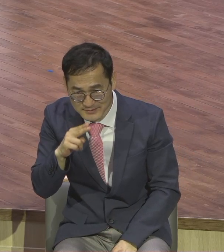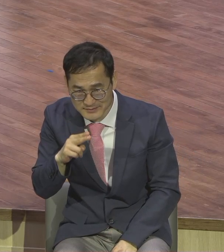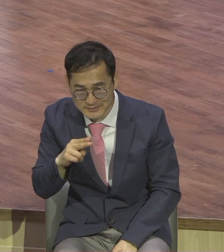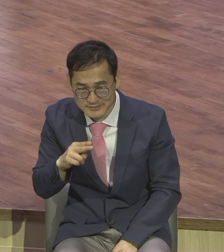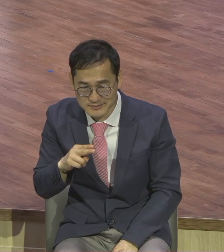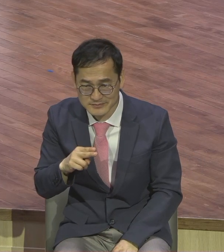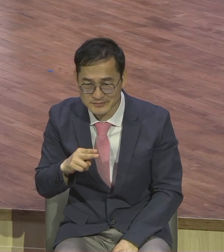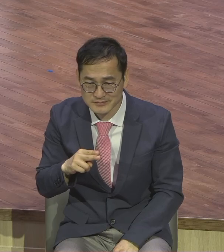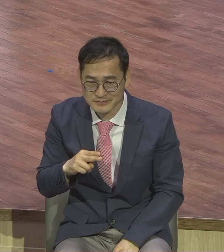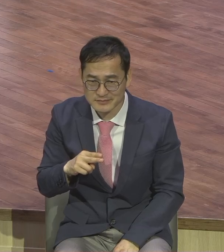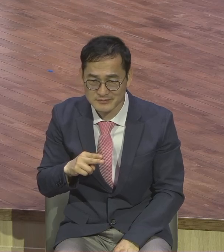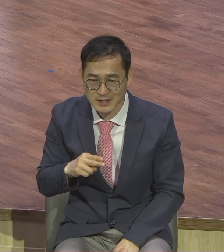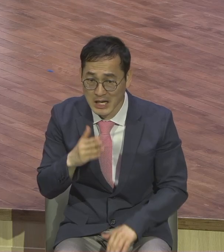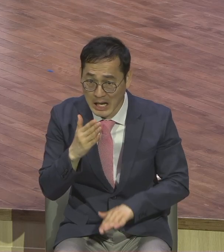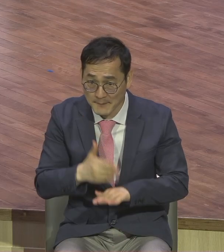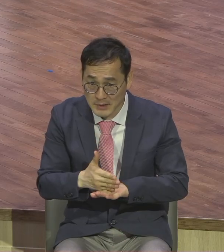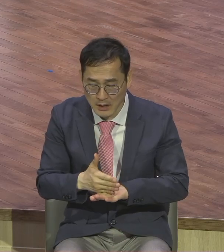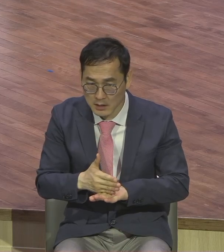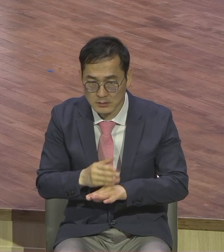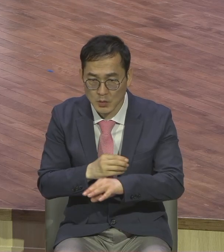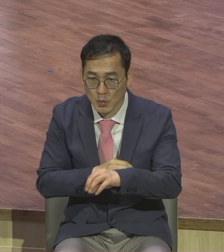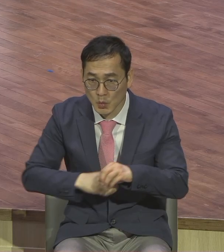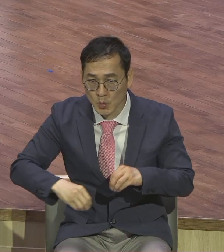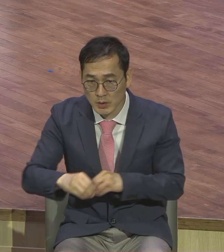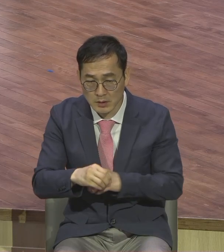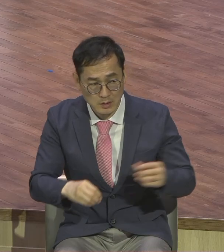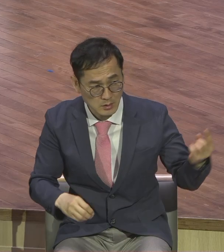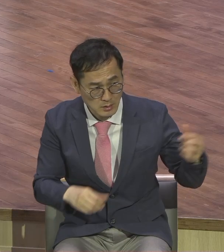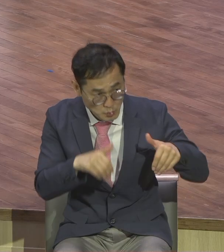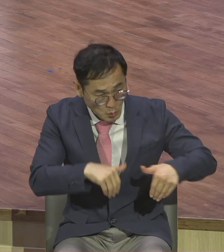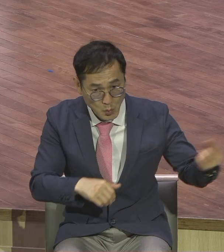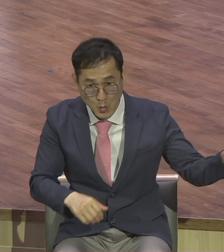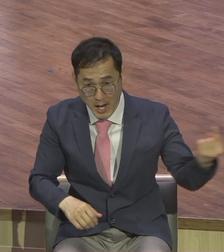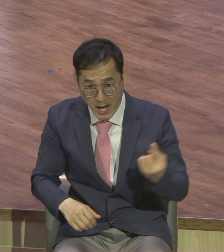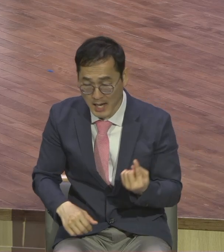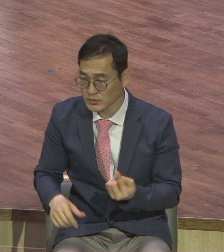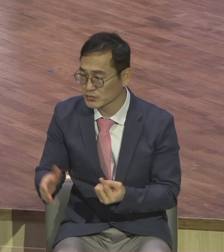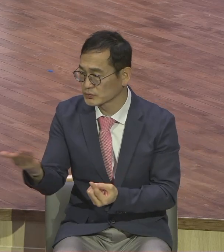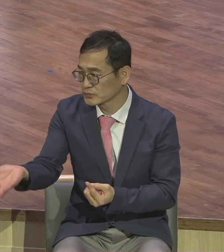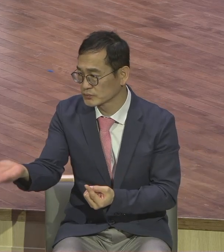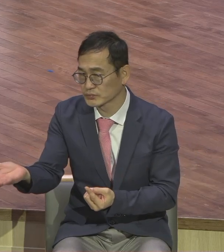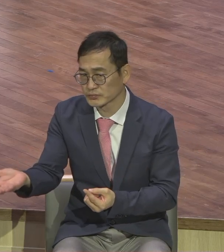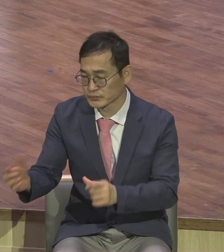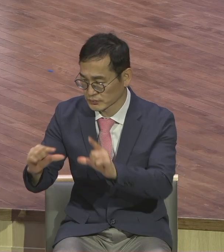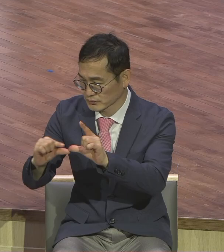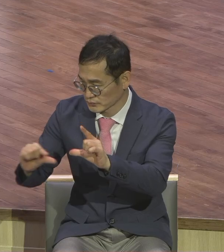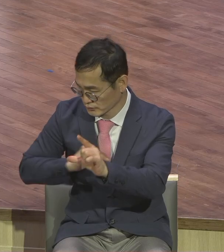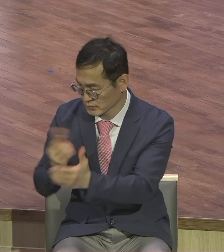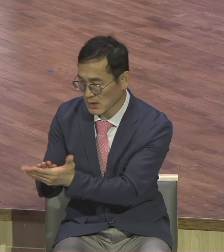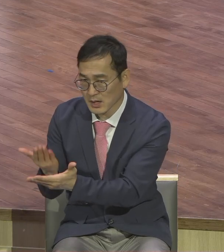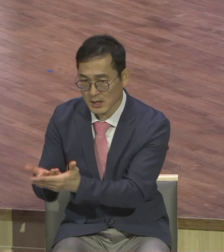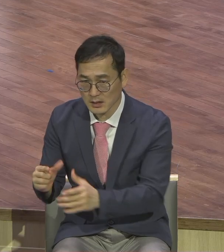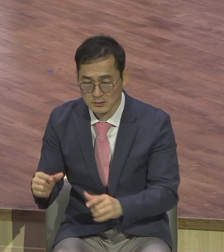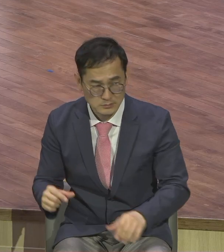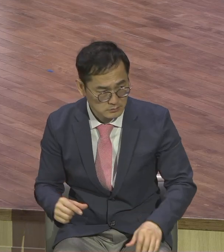변망도 그랬습니다. 보낸 종들을 때려가지고 그냥 죽이고 돌로